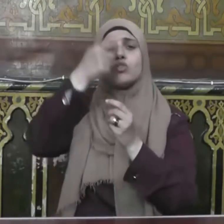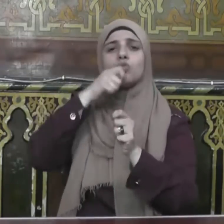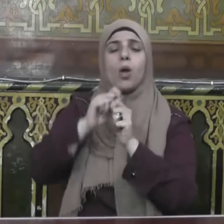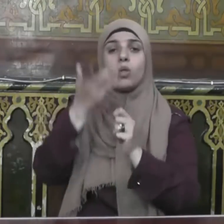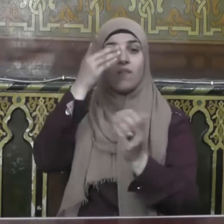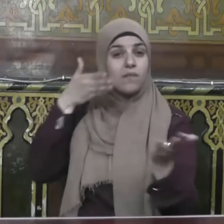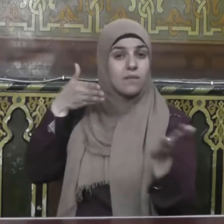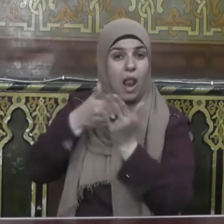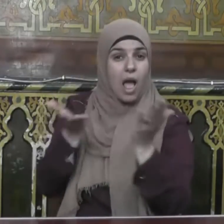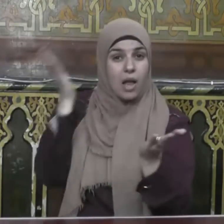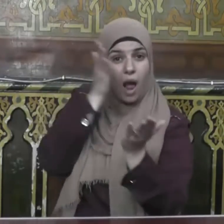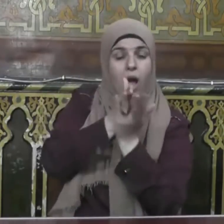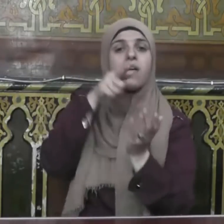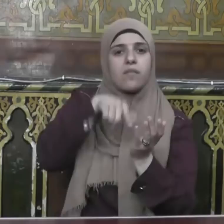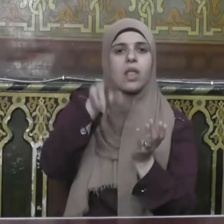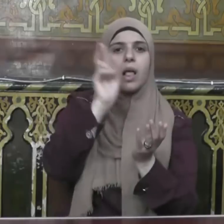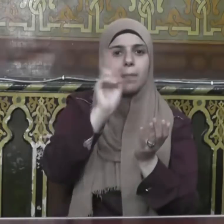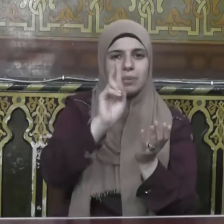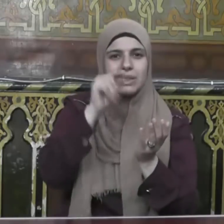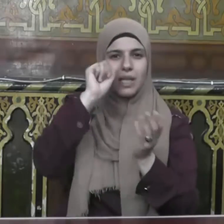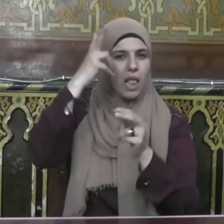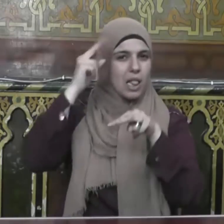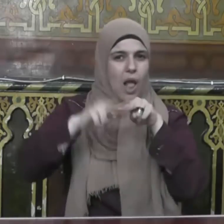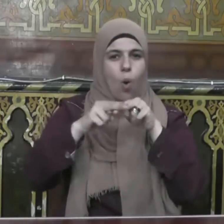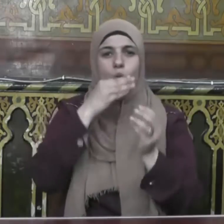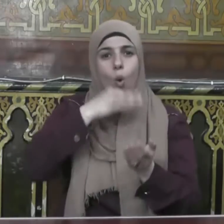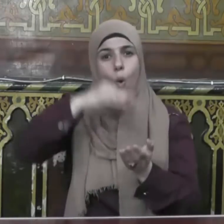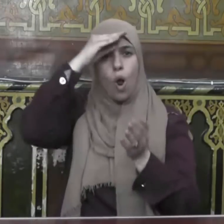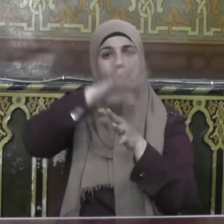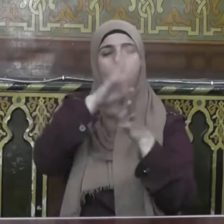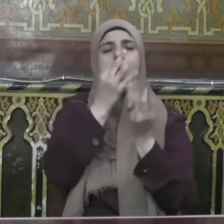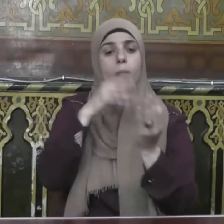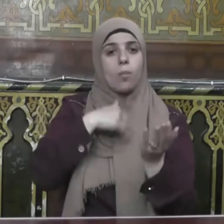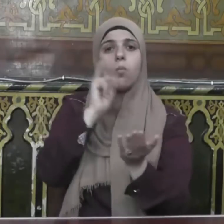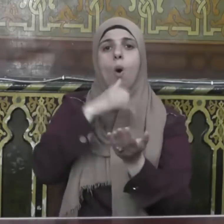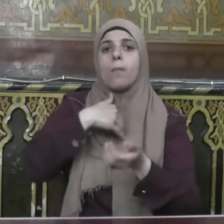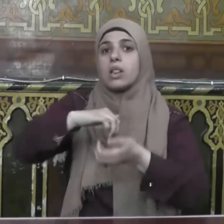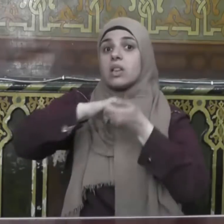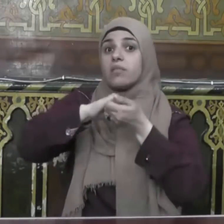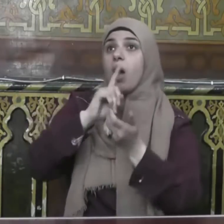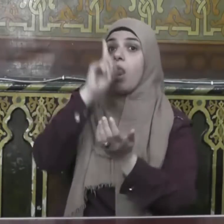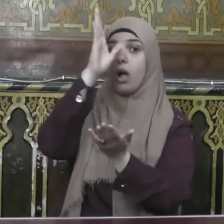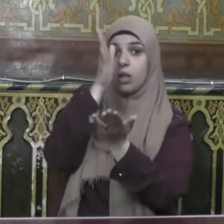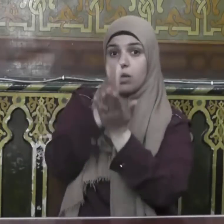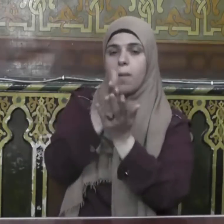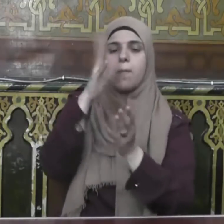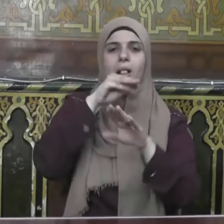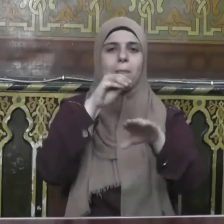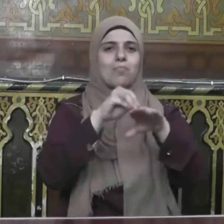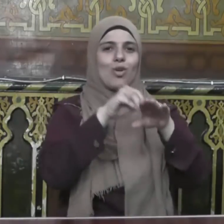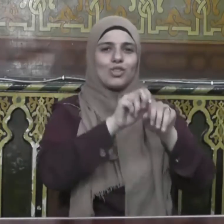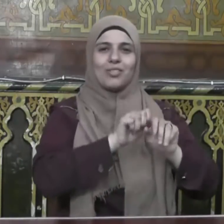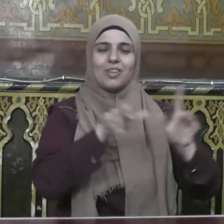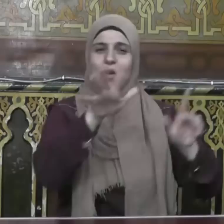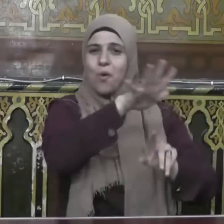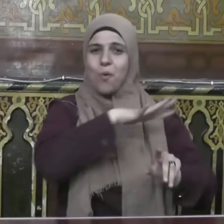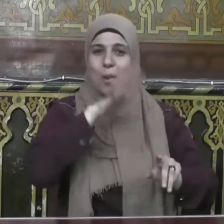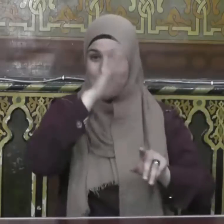التوراة والإنجيل والقرآن ومن أوفى بعهده من الله فاستبشروا ببيعكم الذي بايعتم به